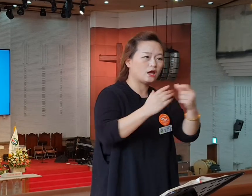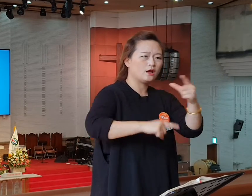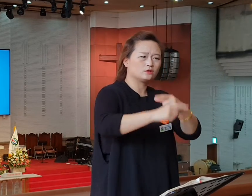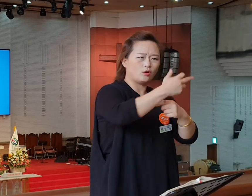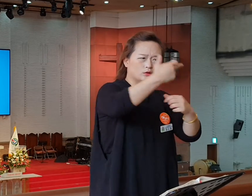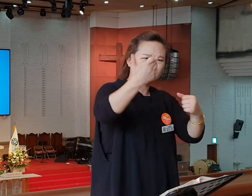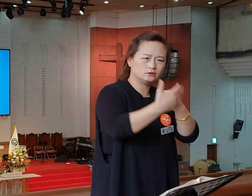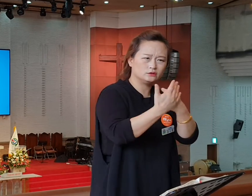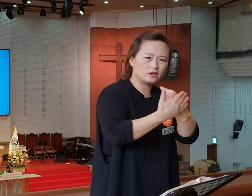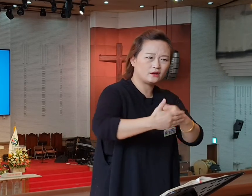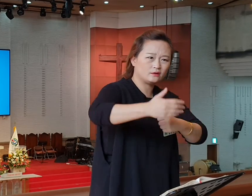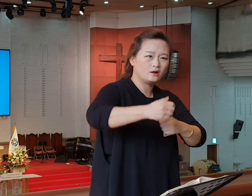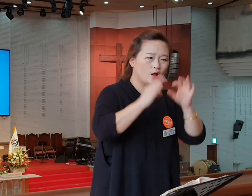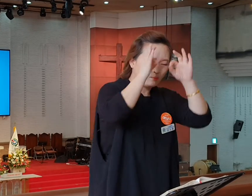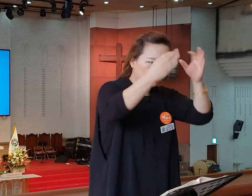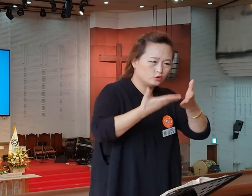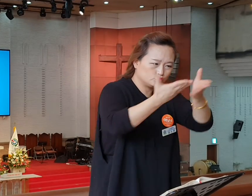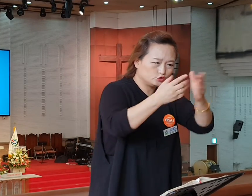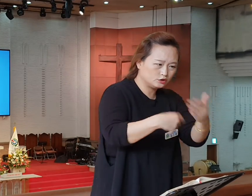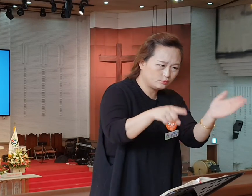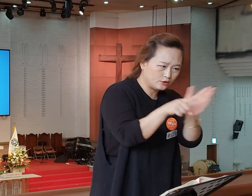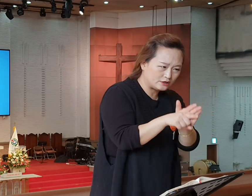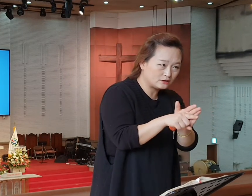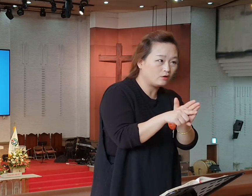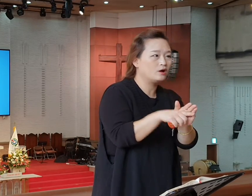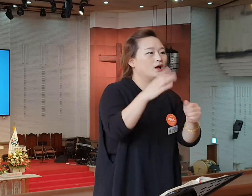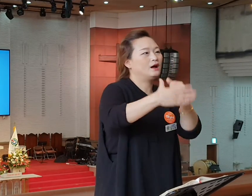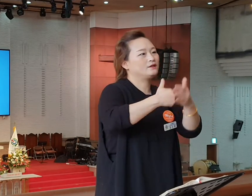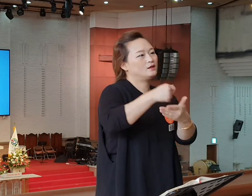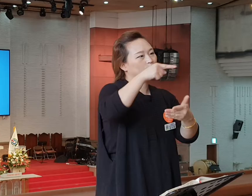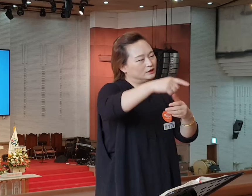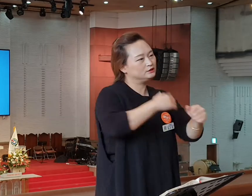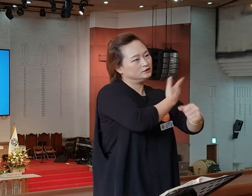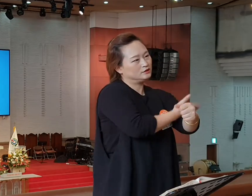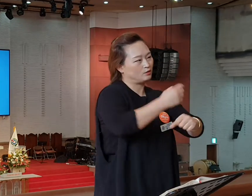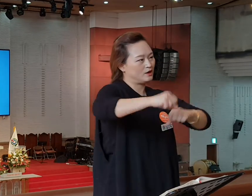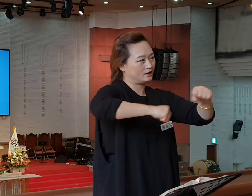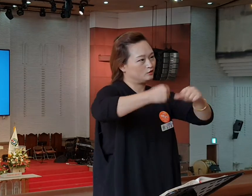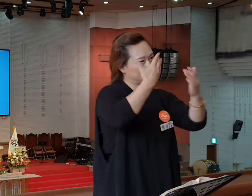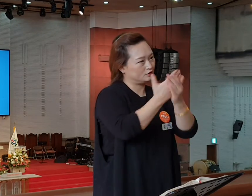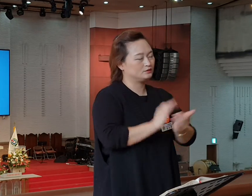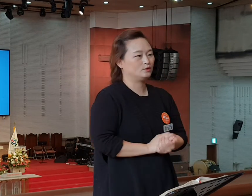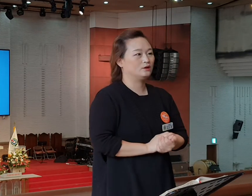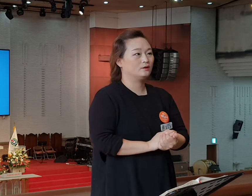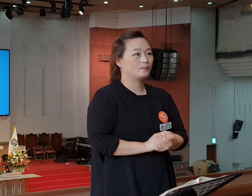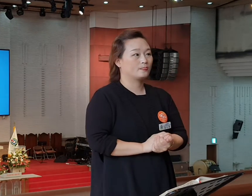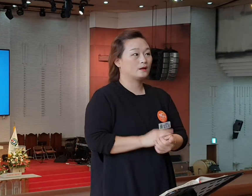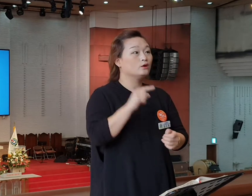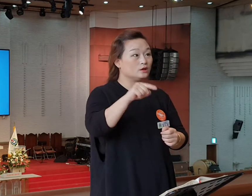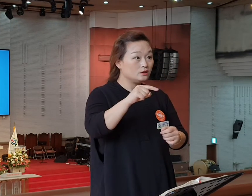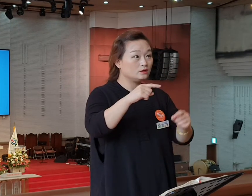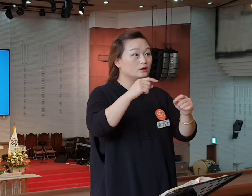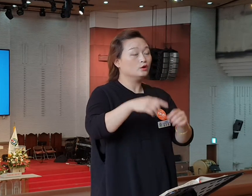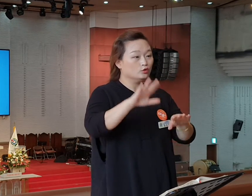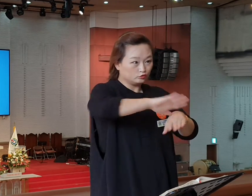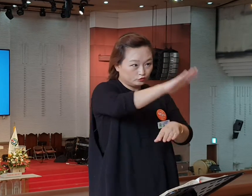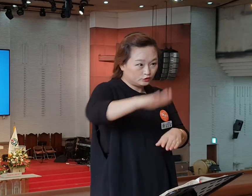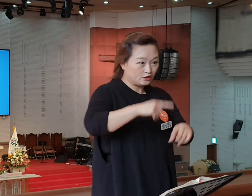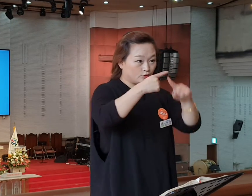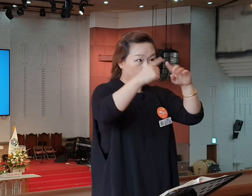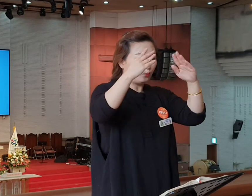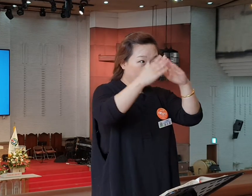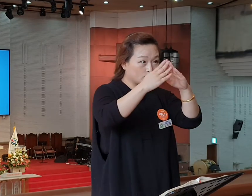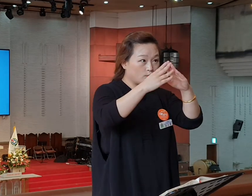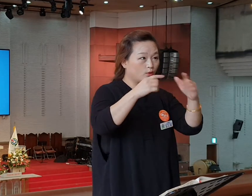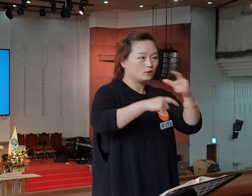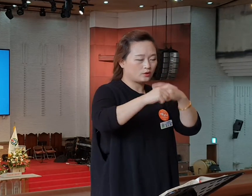능력을 해놨죠. 우리 인천순봉원기에도 2019년, 아니 지금으로부터 계속해서 이 더 깊고 큰